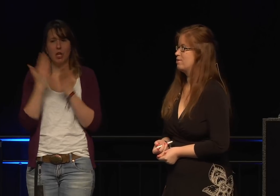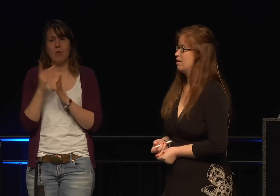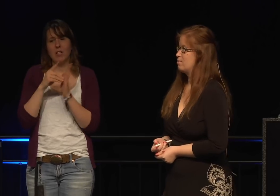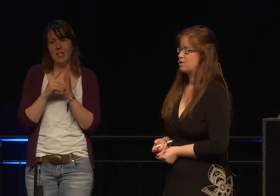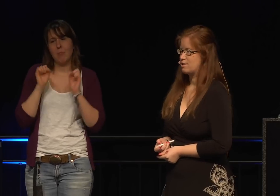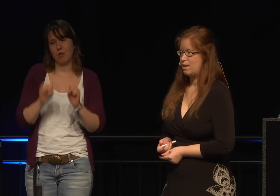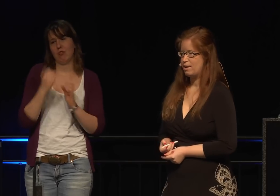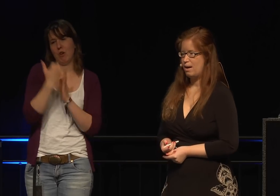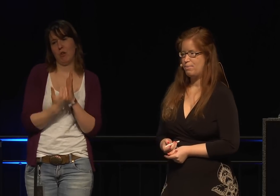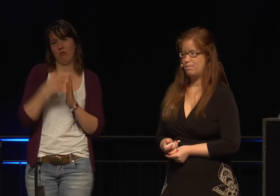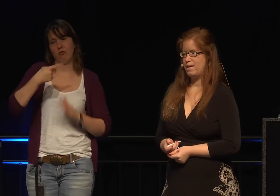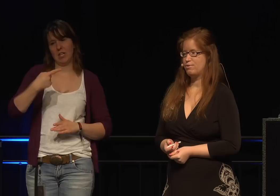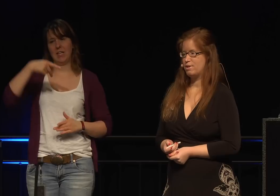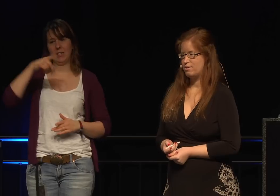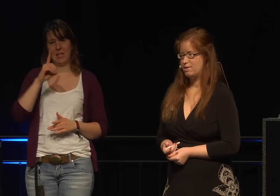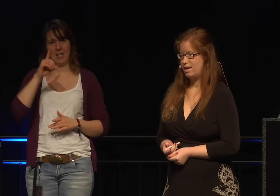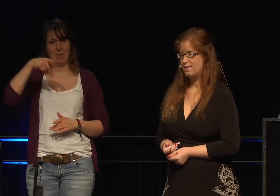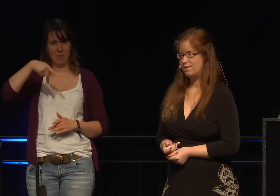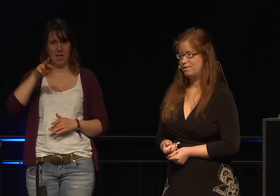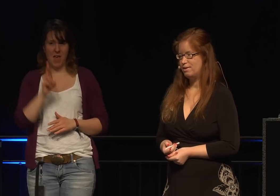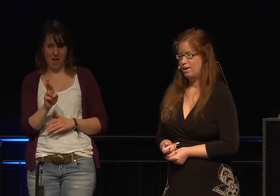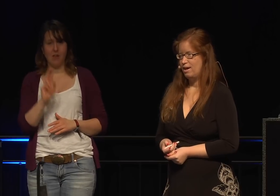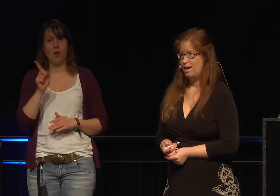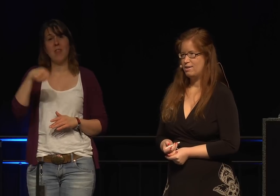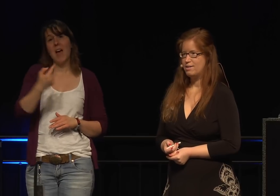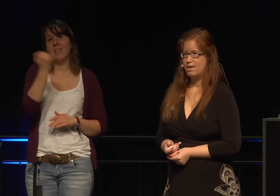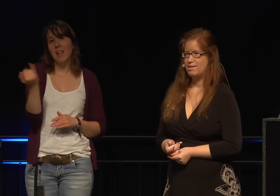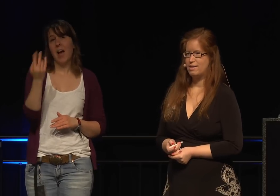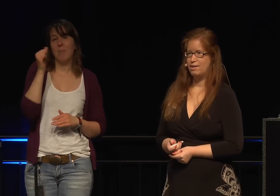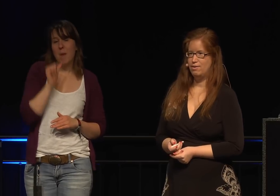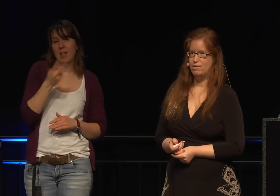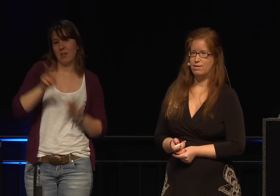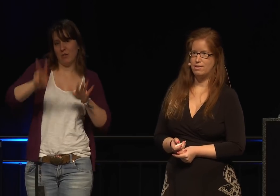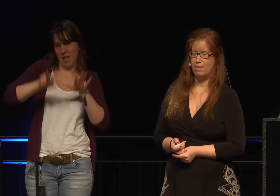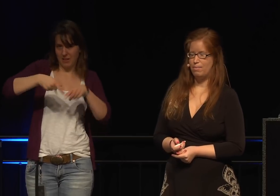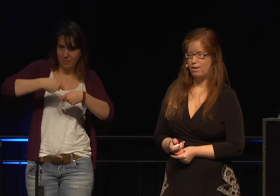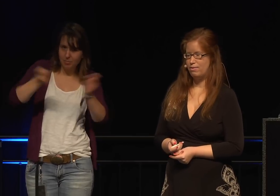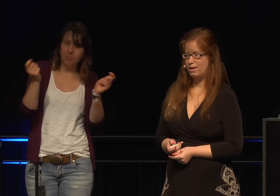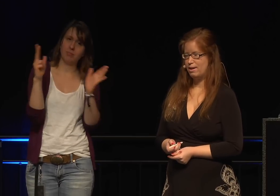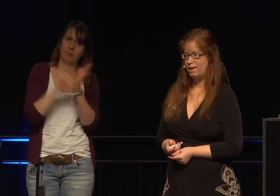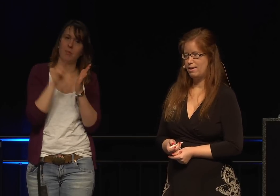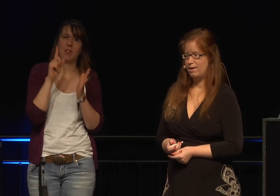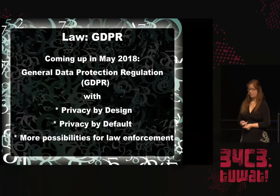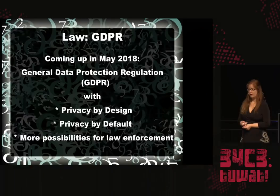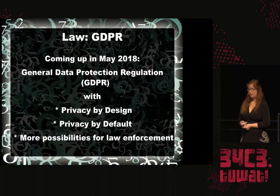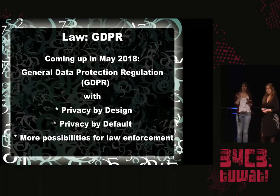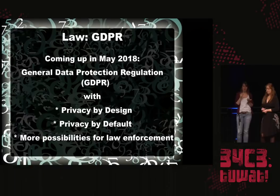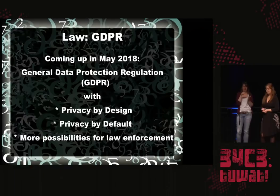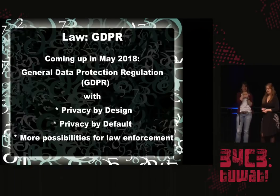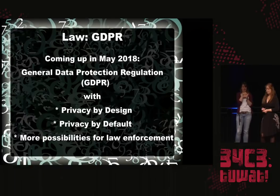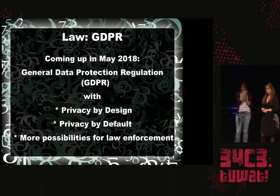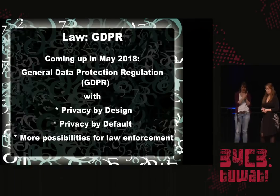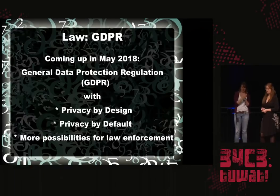General Data Protection, also allgemeine Regel für Datenprotektion, die im Mai 2018 von der EU